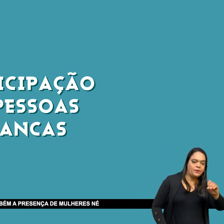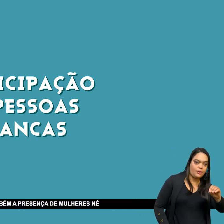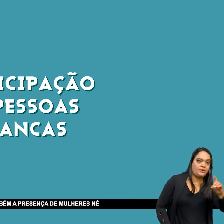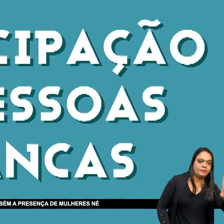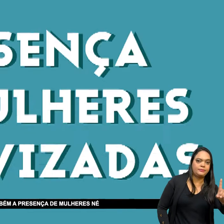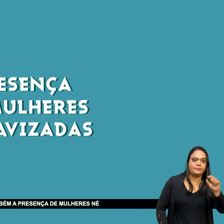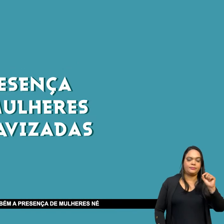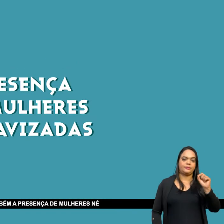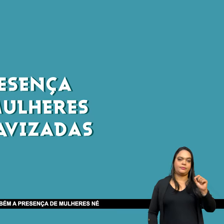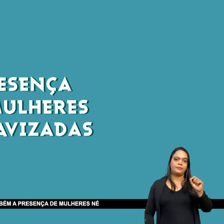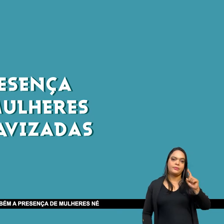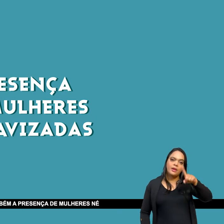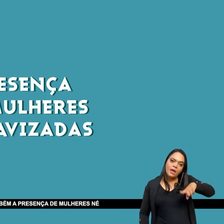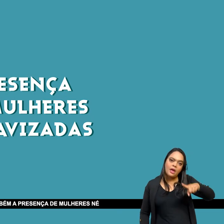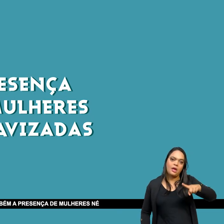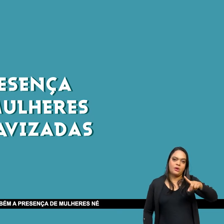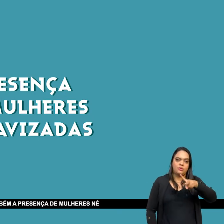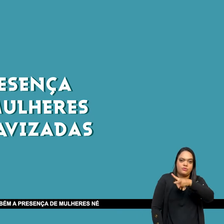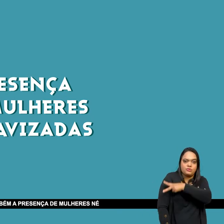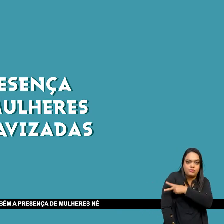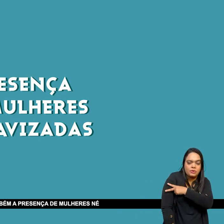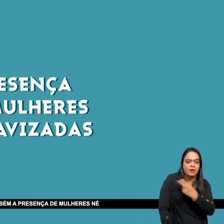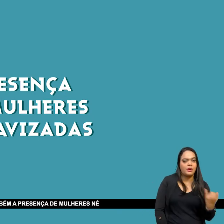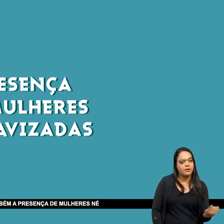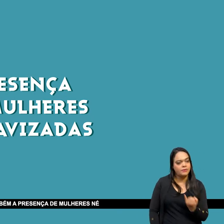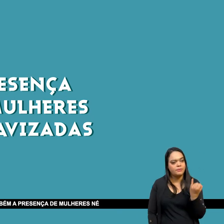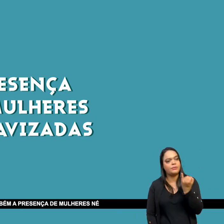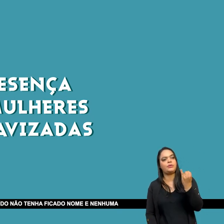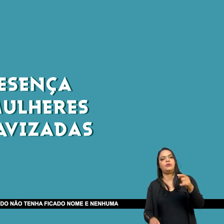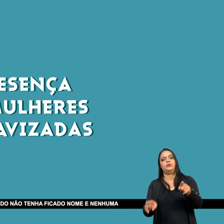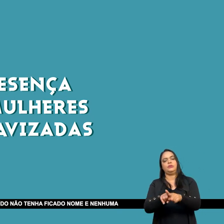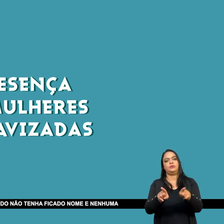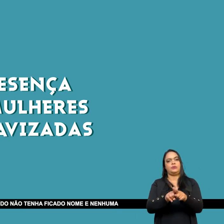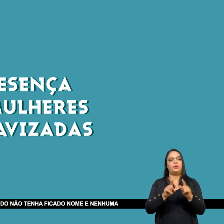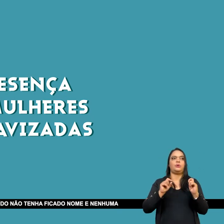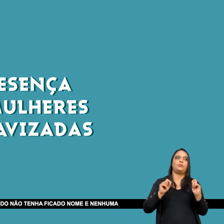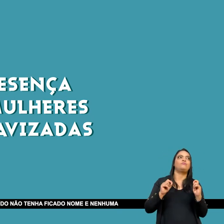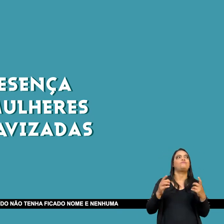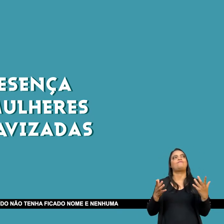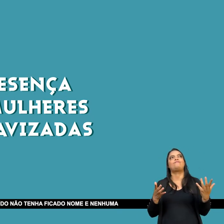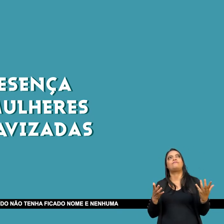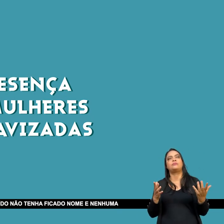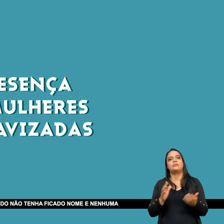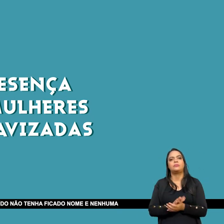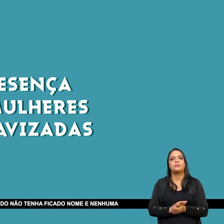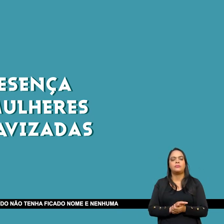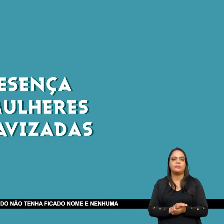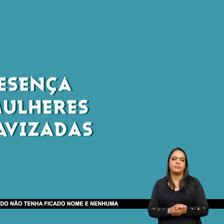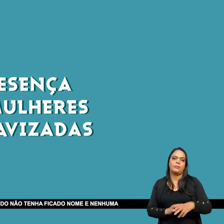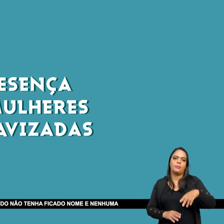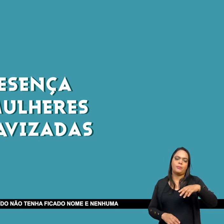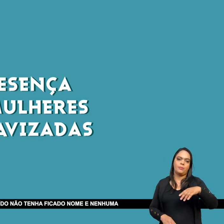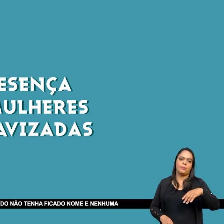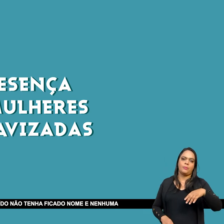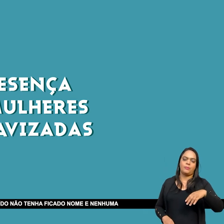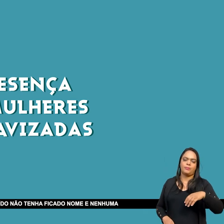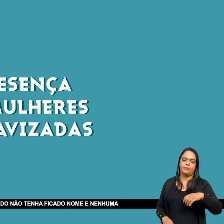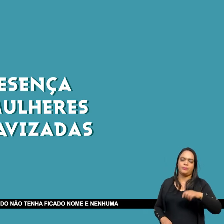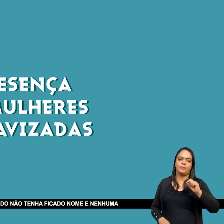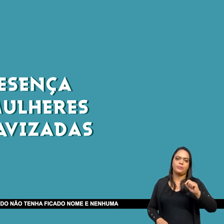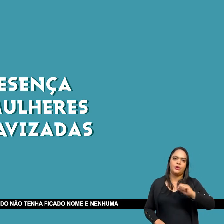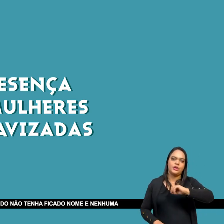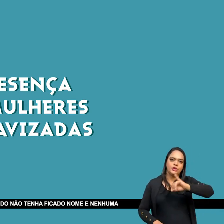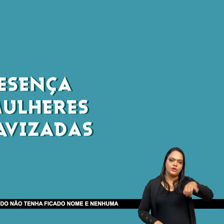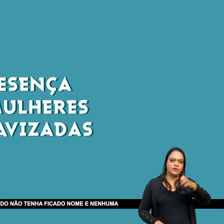revolução Havia também A presença De mulheres Mulheres escravos Que embora Não tenham se constituído Não tenha